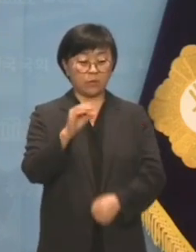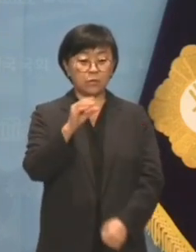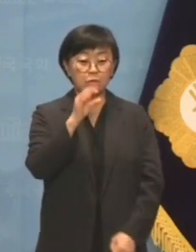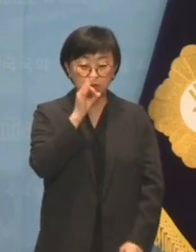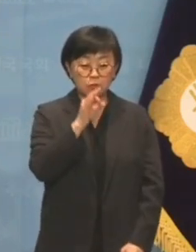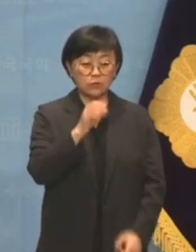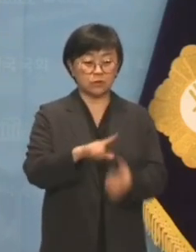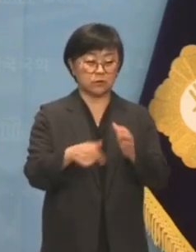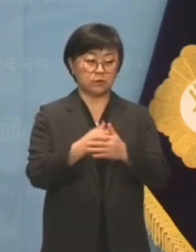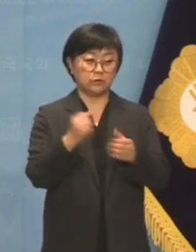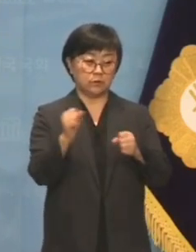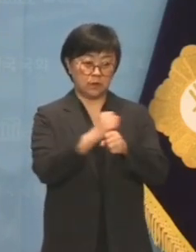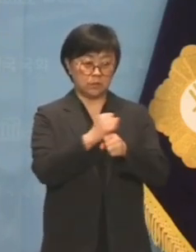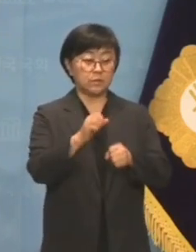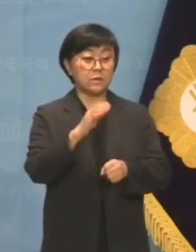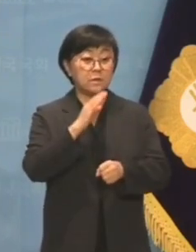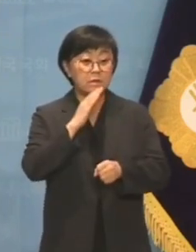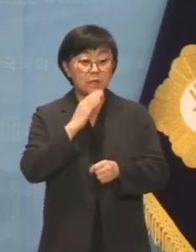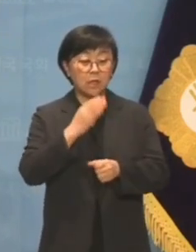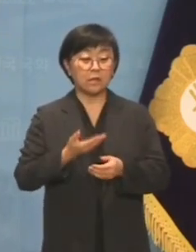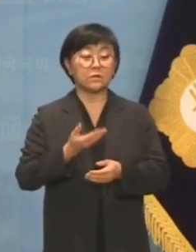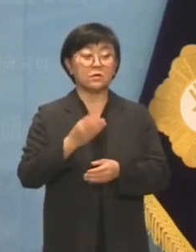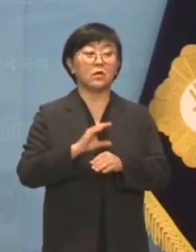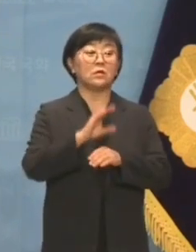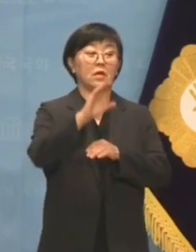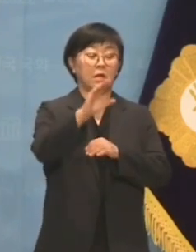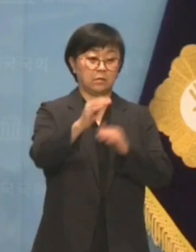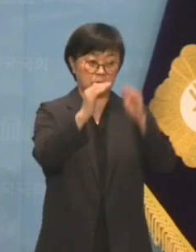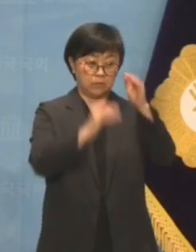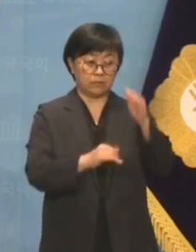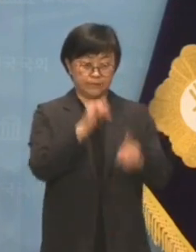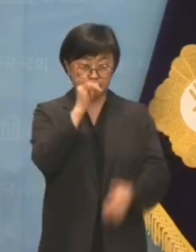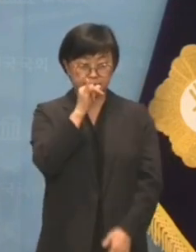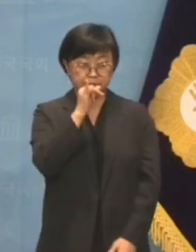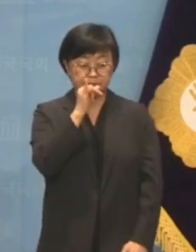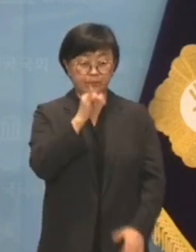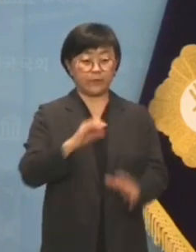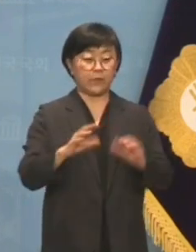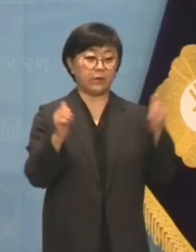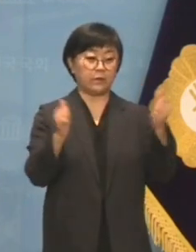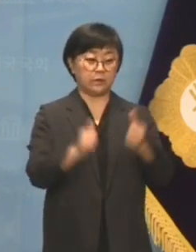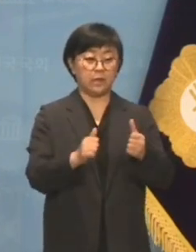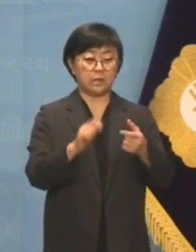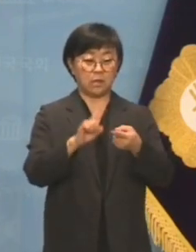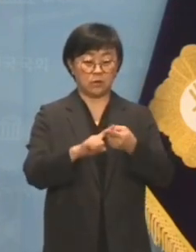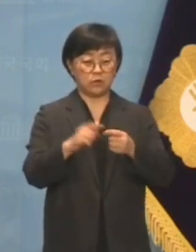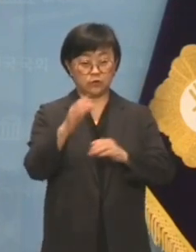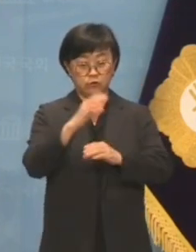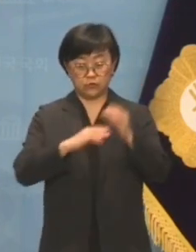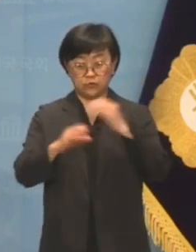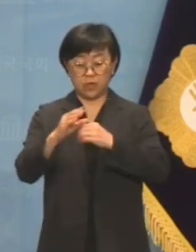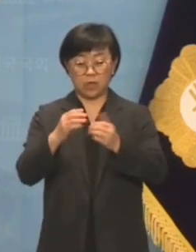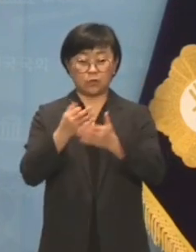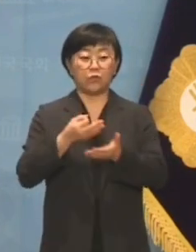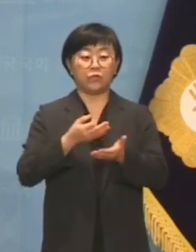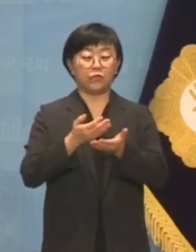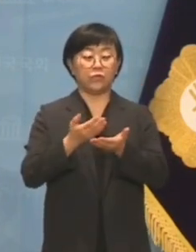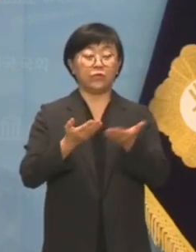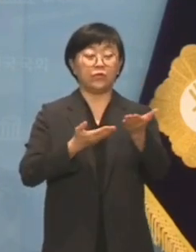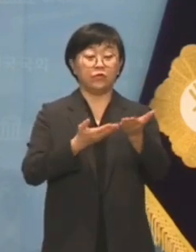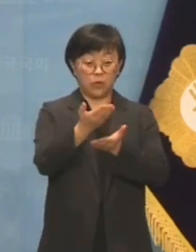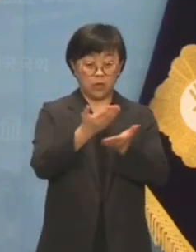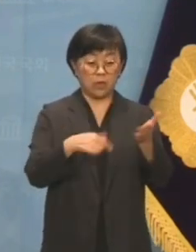배포를 모의하고 실제 전달하는 과정이 담겼으며 의원들을 대상으로 한 추가 배포 논의